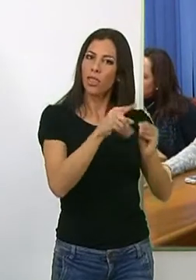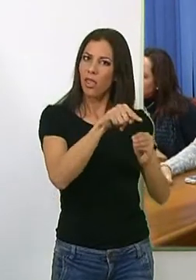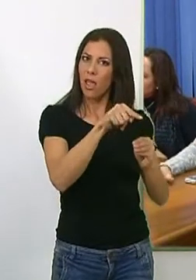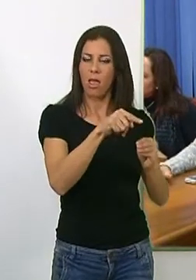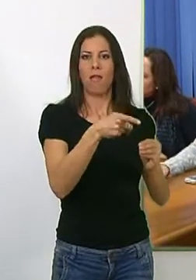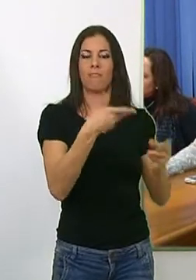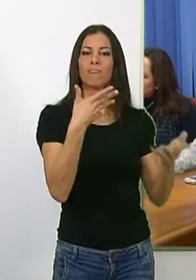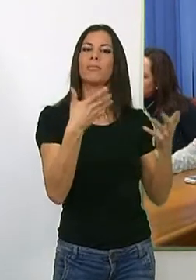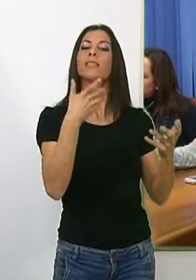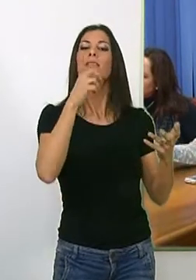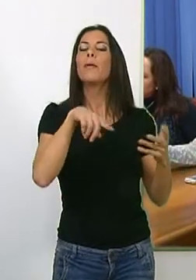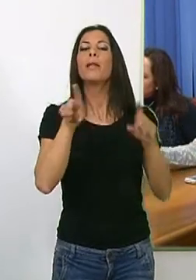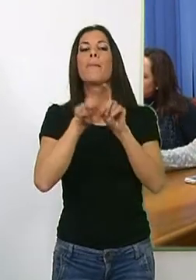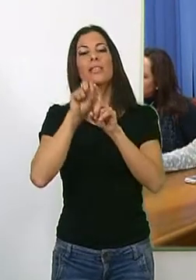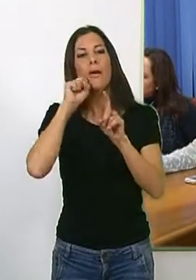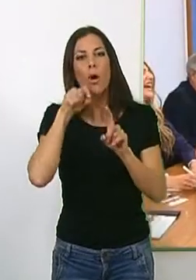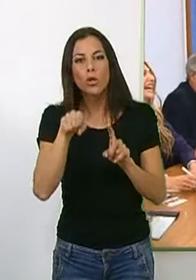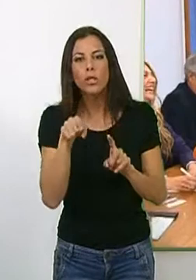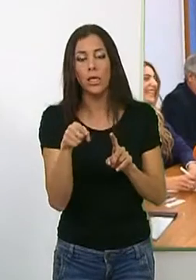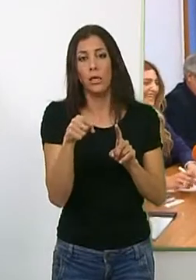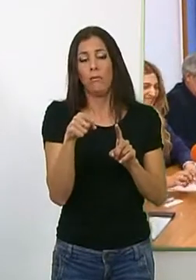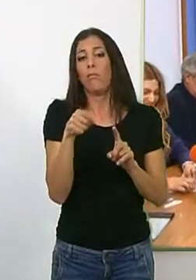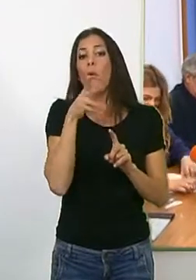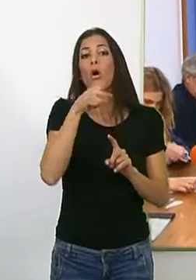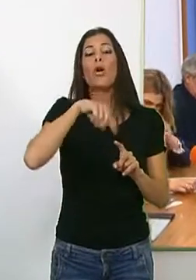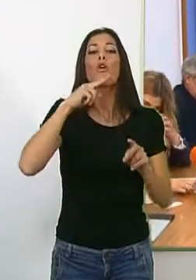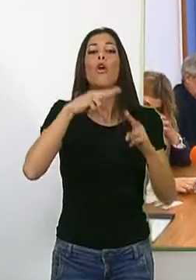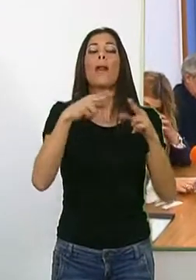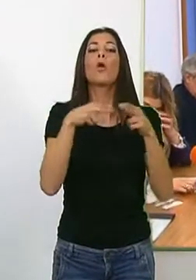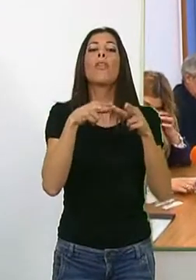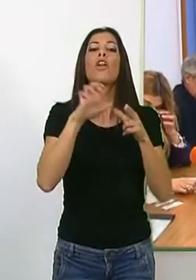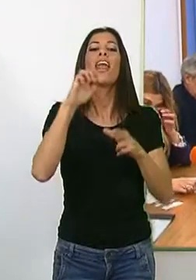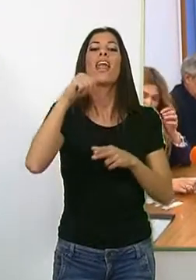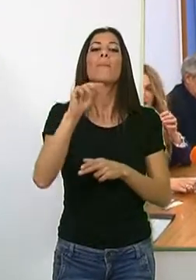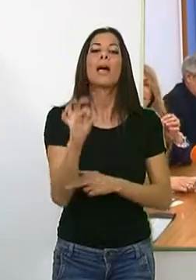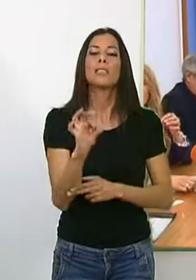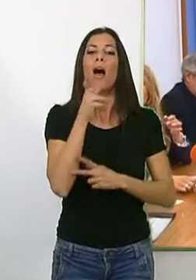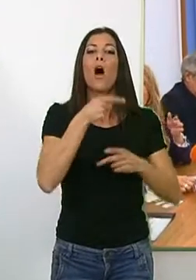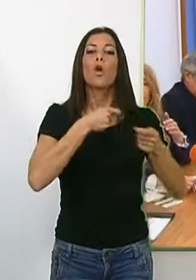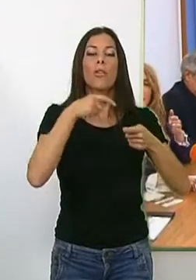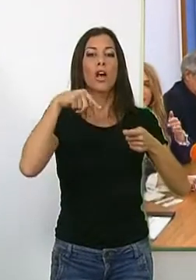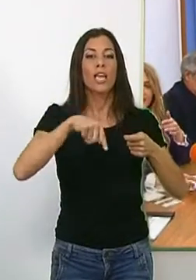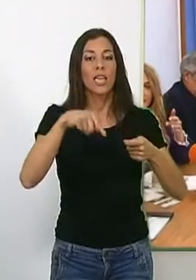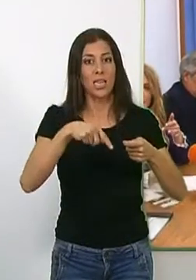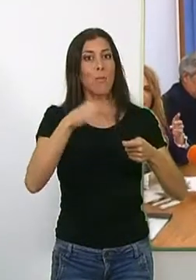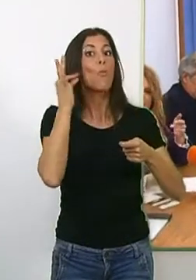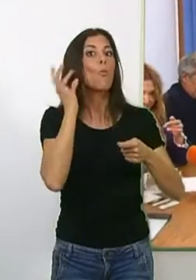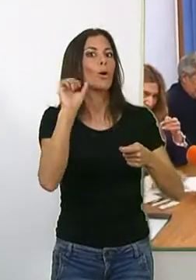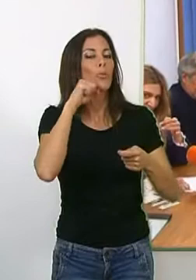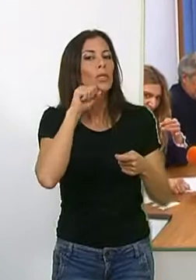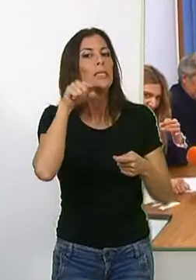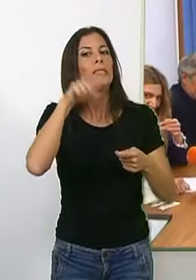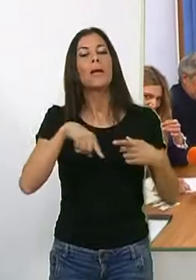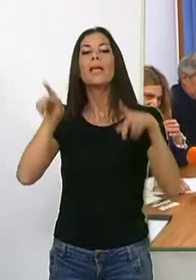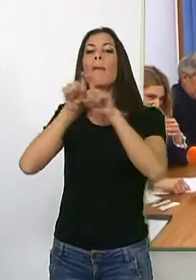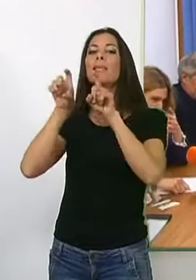y representantes de la empresa motileñas agrupadas en EMAS, la agrupación de comerciantes de Motril y la